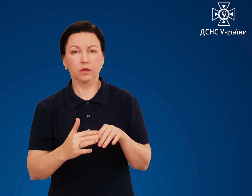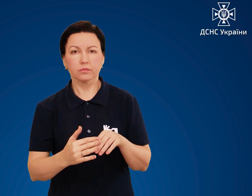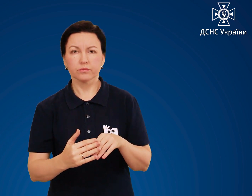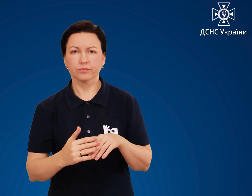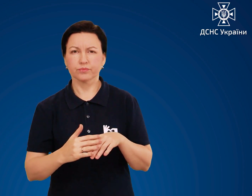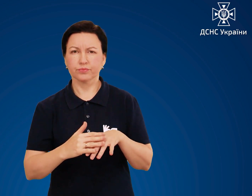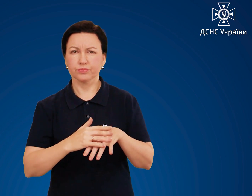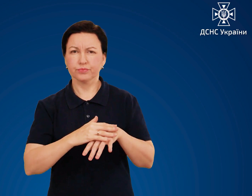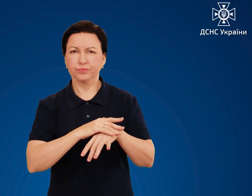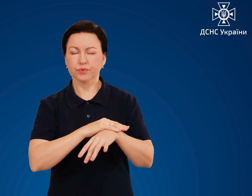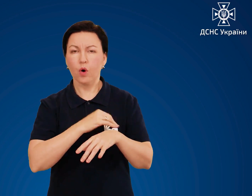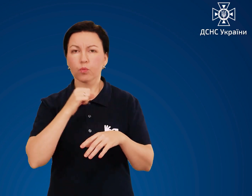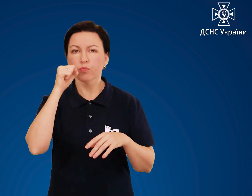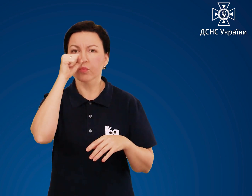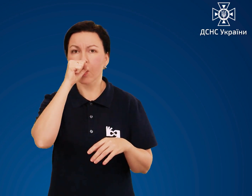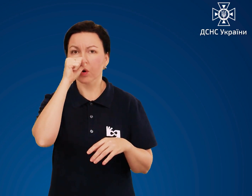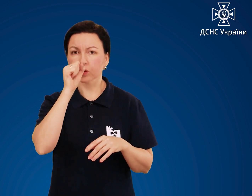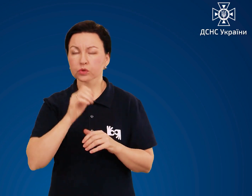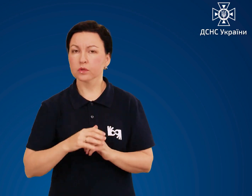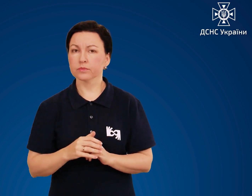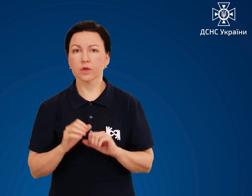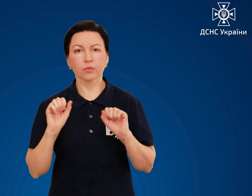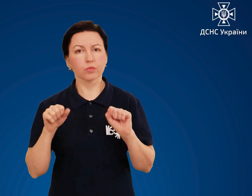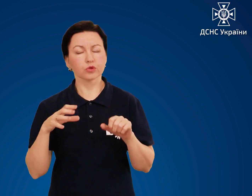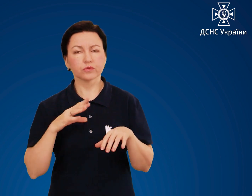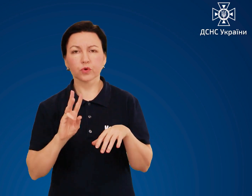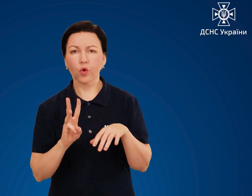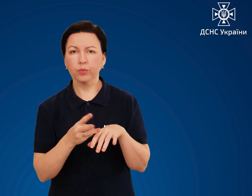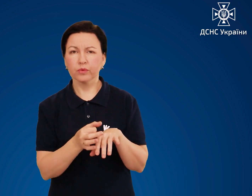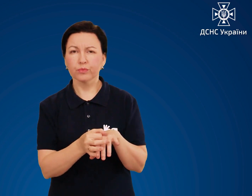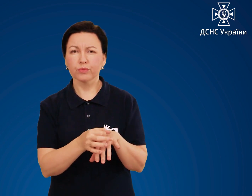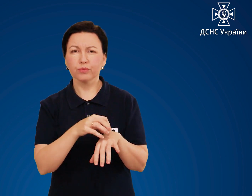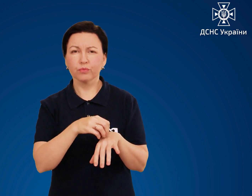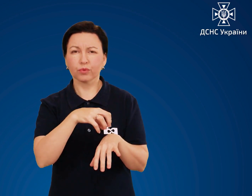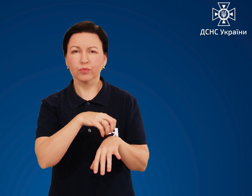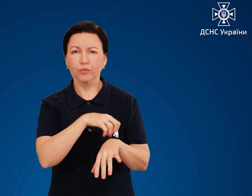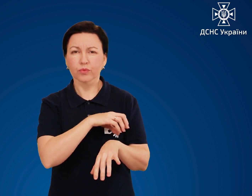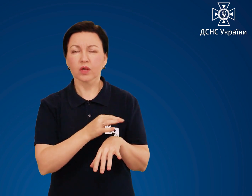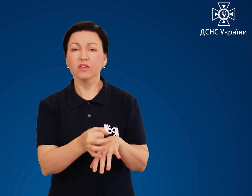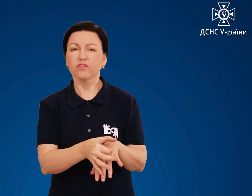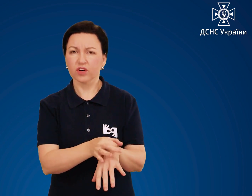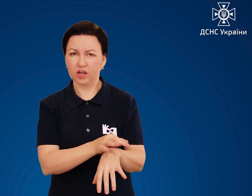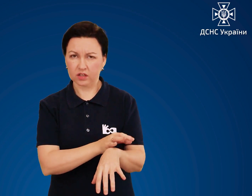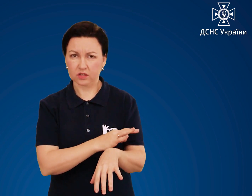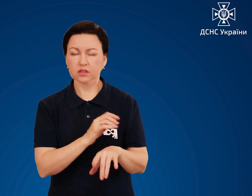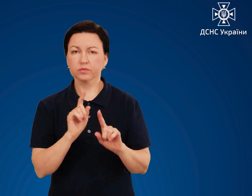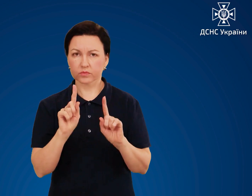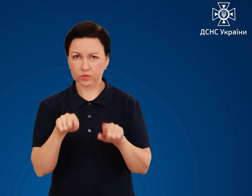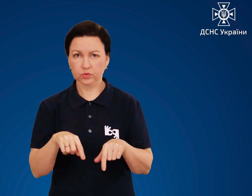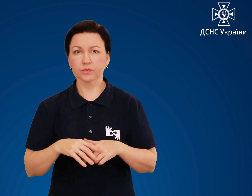аміаком виникає обмороження, можливий опік з пухарями, виразки.